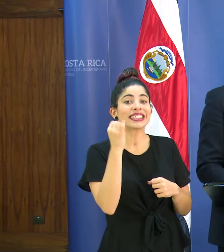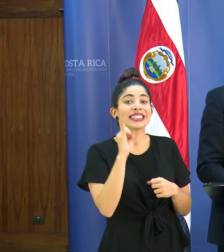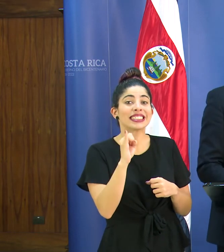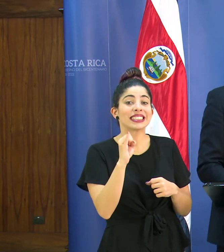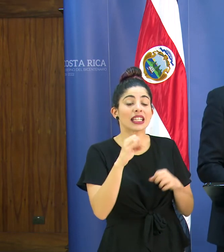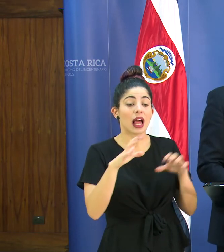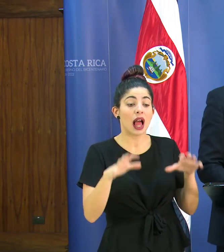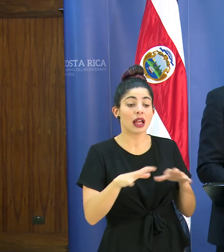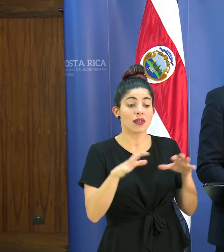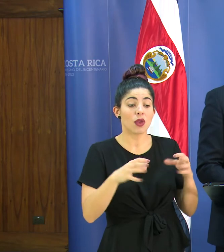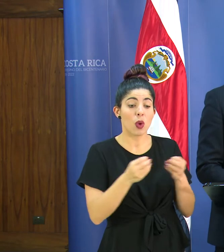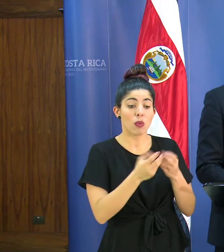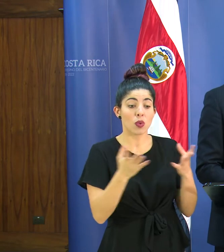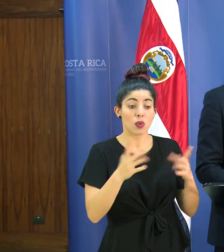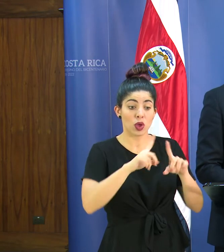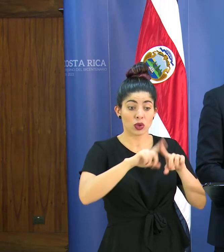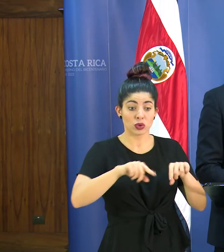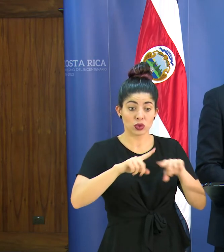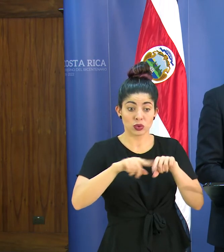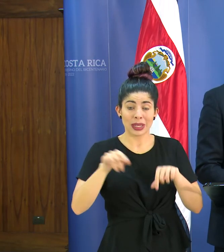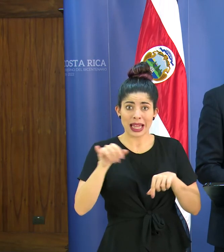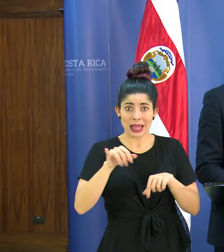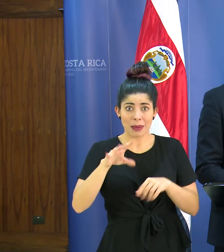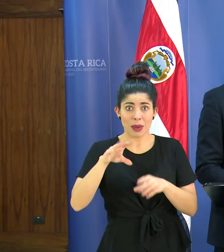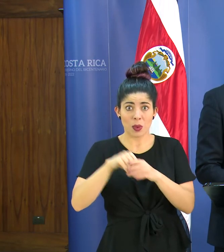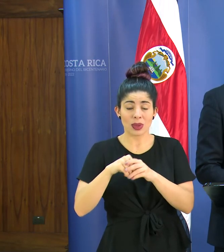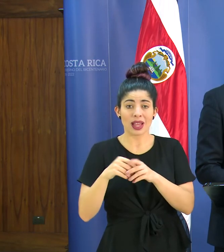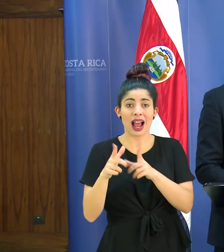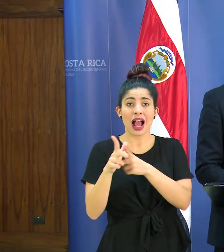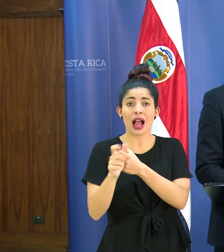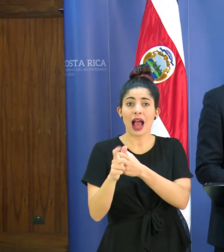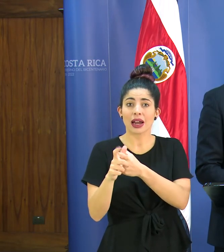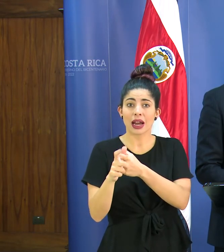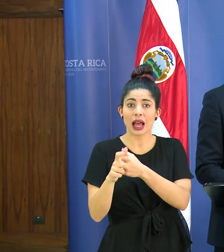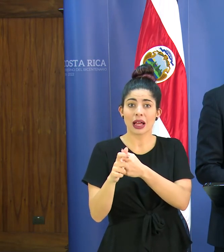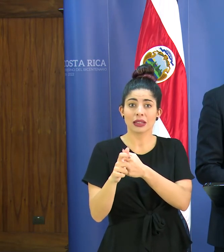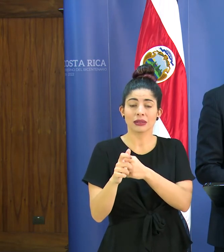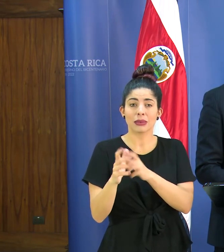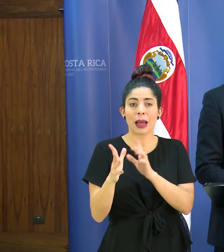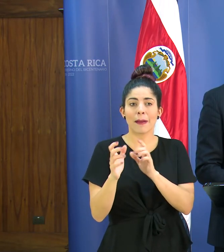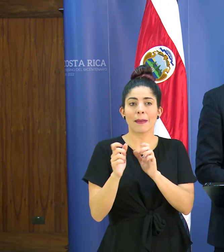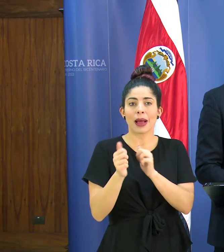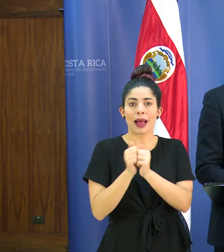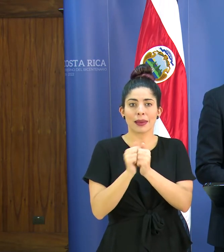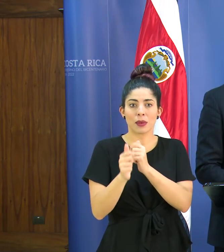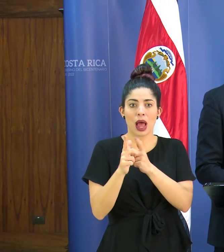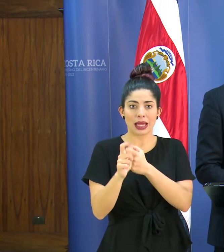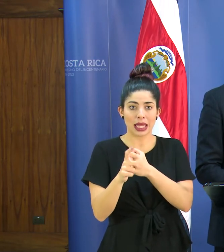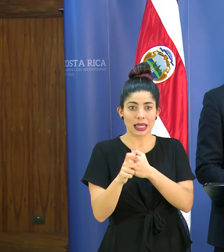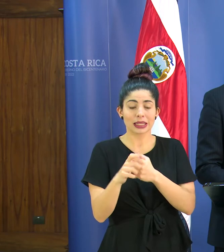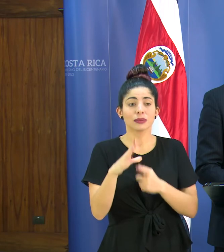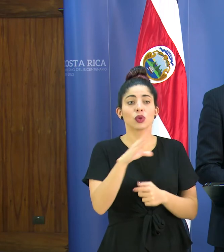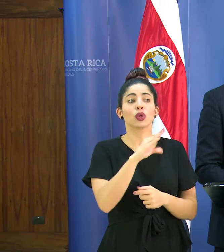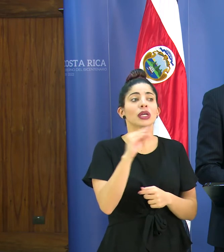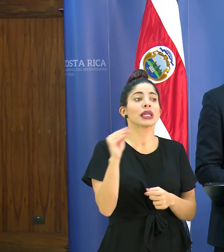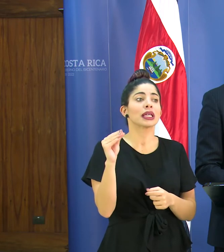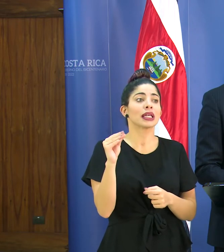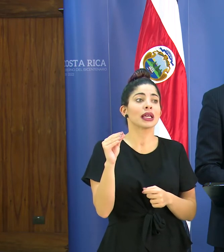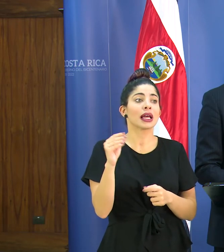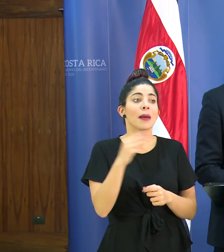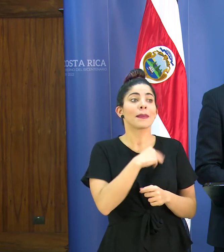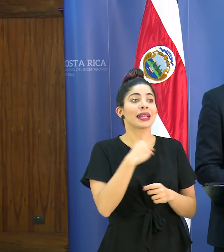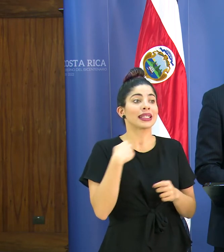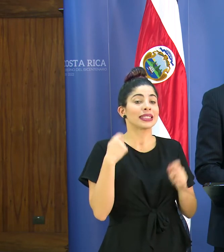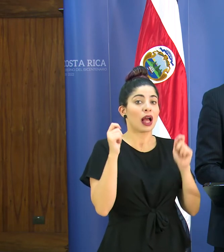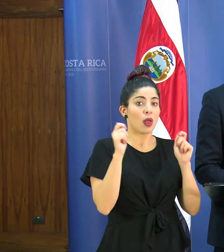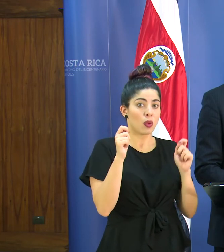las actividades masivas que se suspenden están también las carreras por ejemplo de atletismo y a la de educación